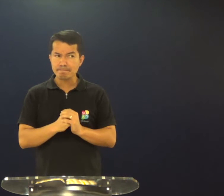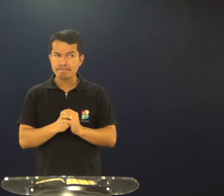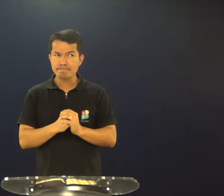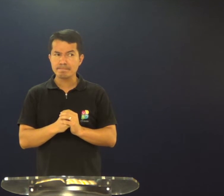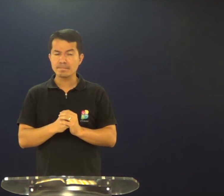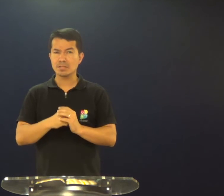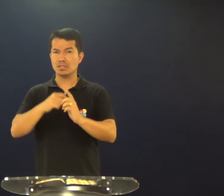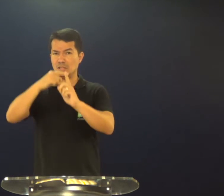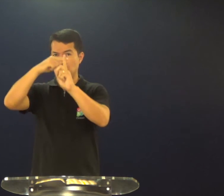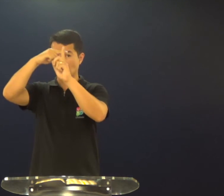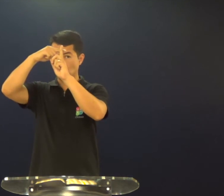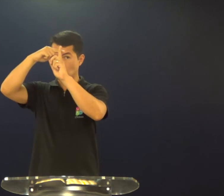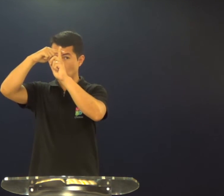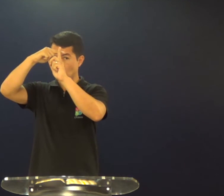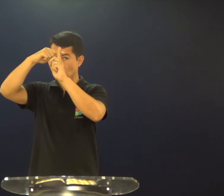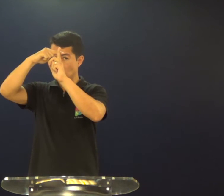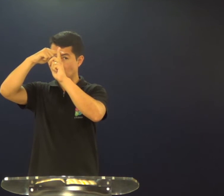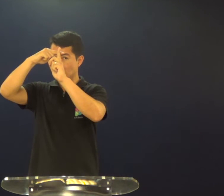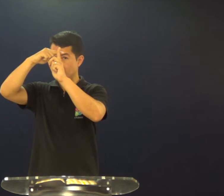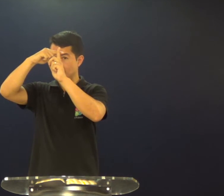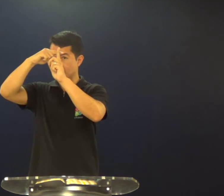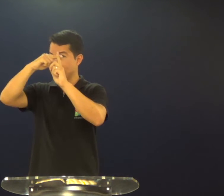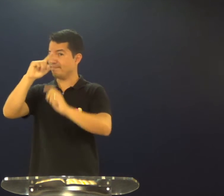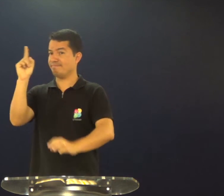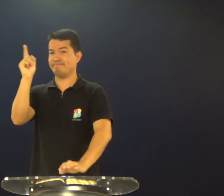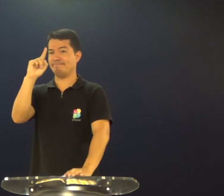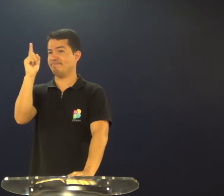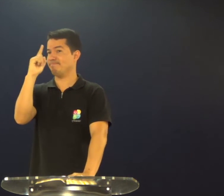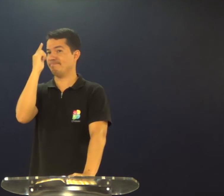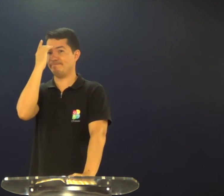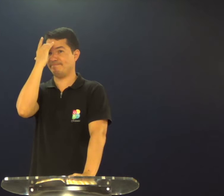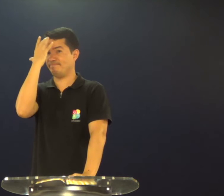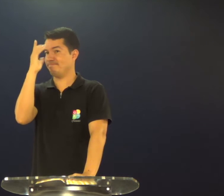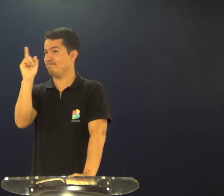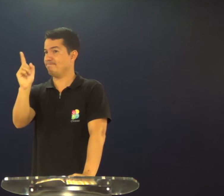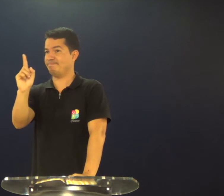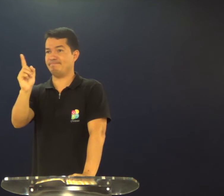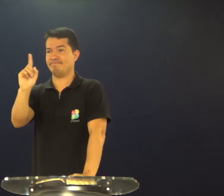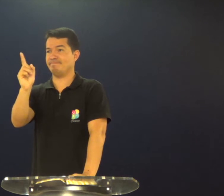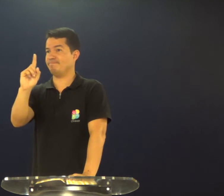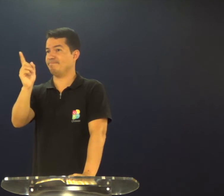amém, a cruz, ela não é fácil,